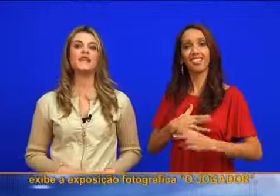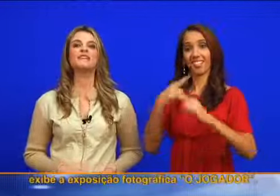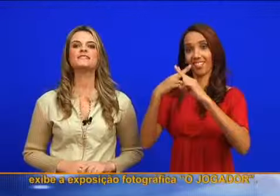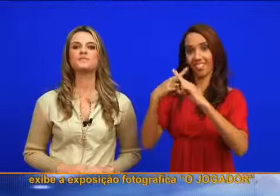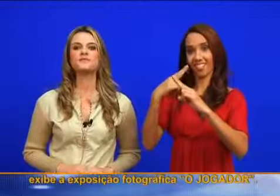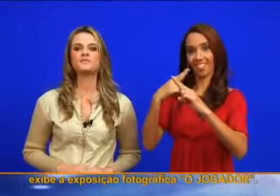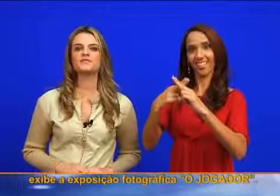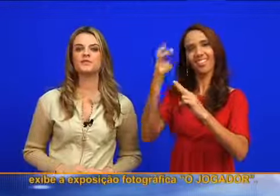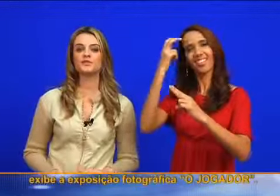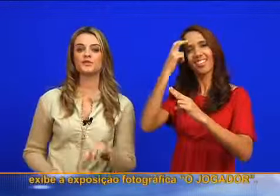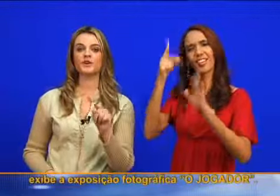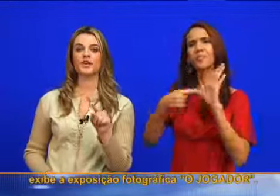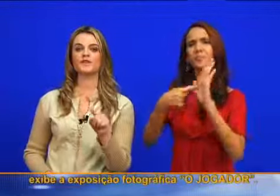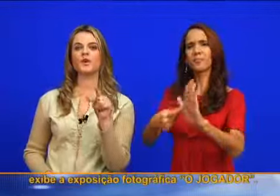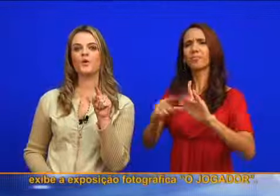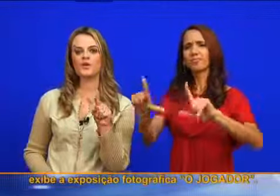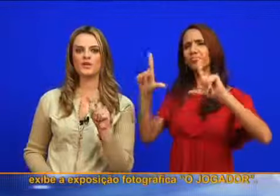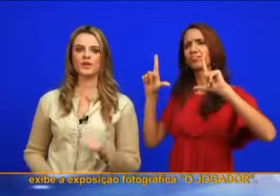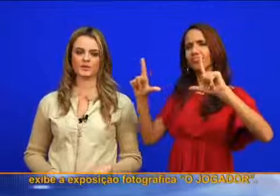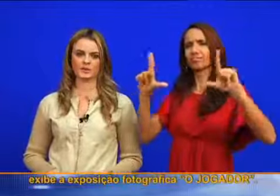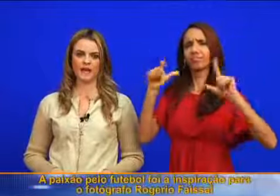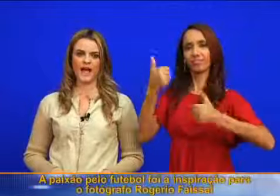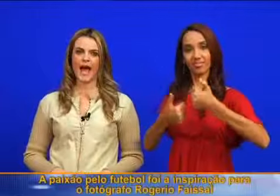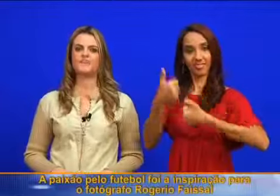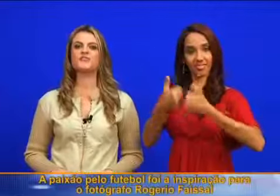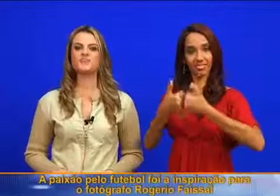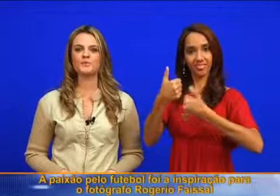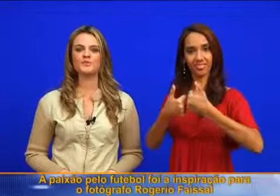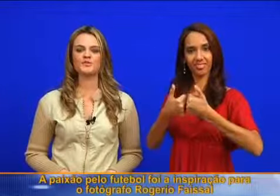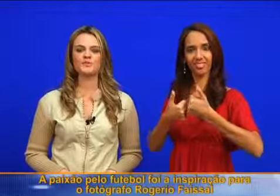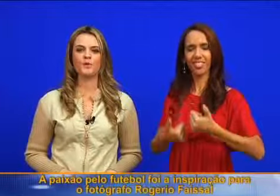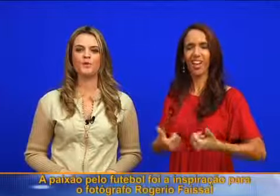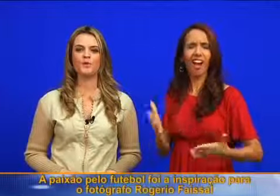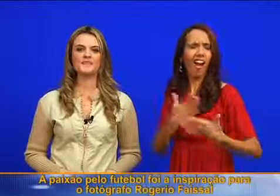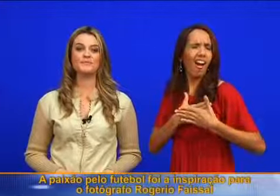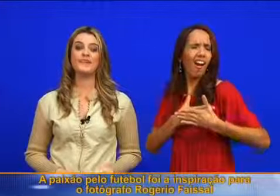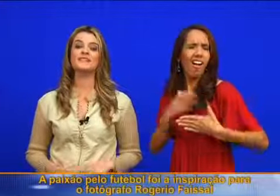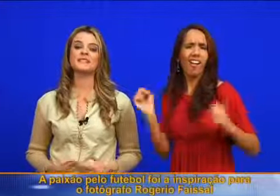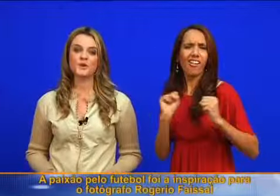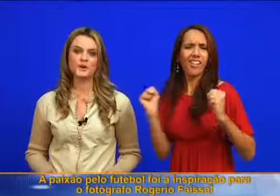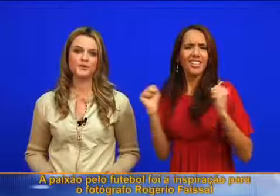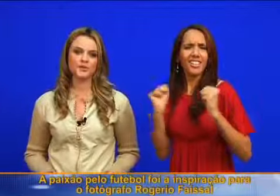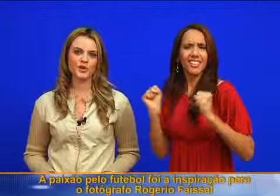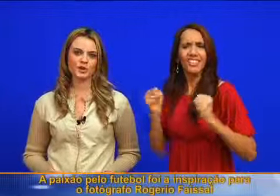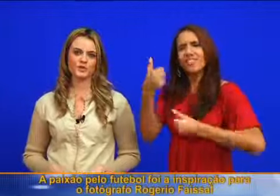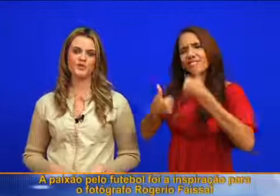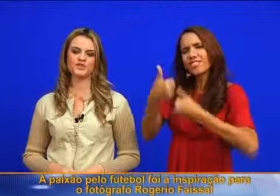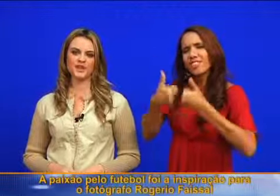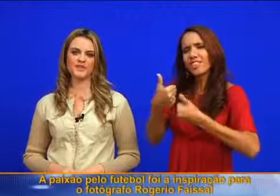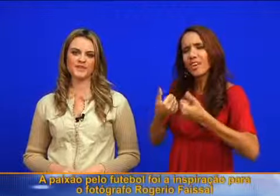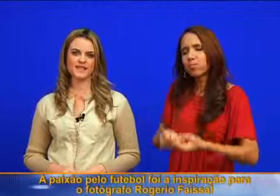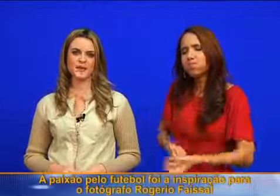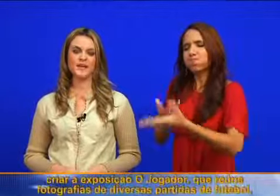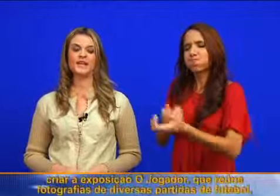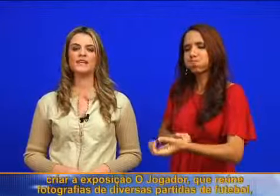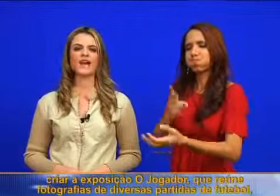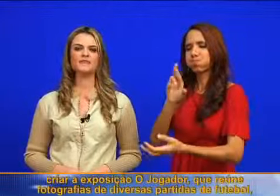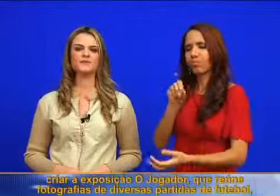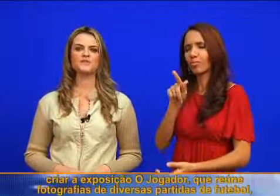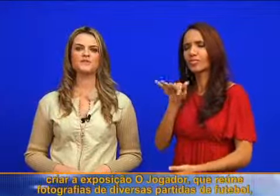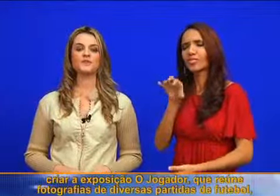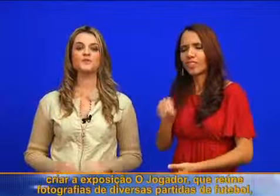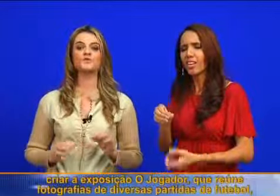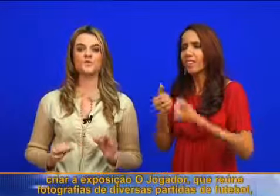Janeiro, exibe a exposição fotográfica O Jogador. A paixão pelo futebol foi inspiração para o fotógrafo Rogério Faisal